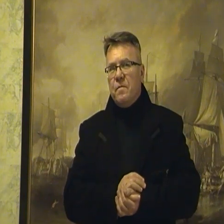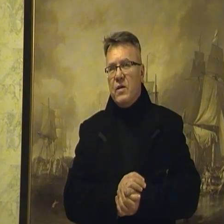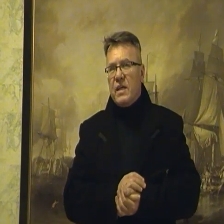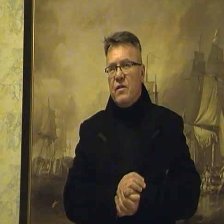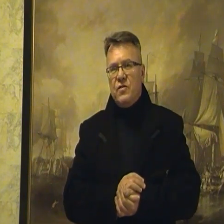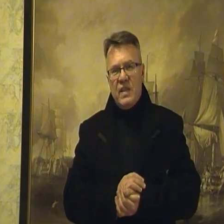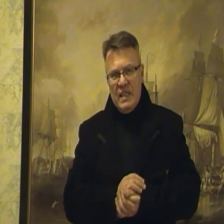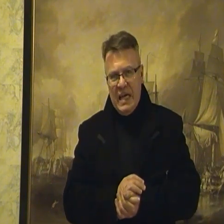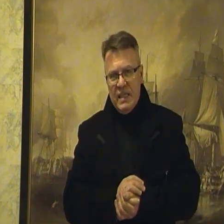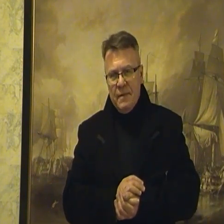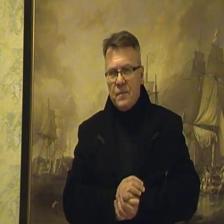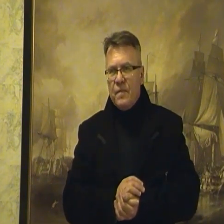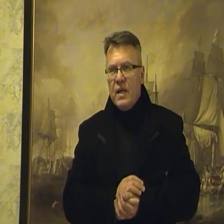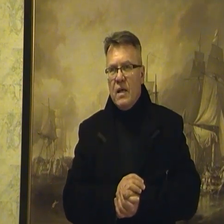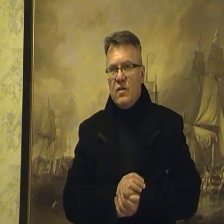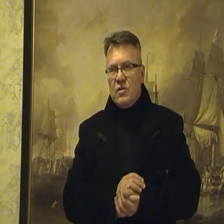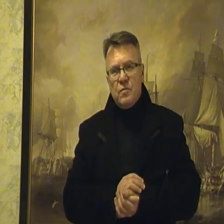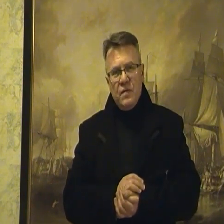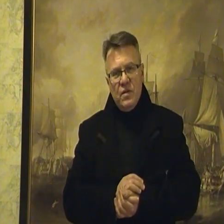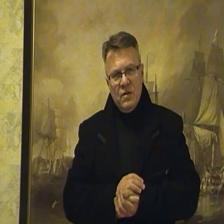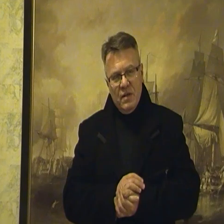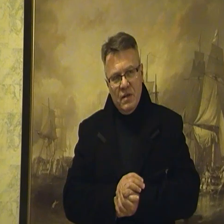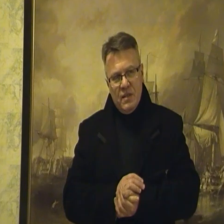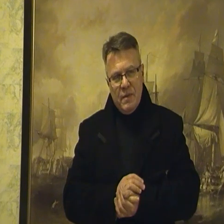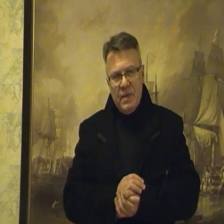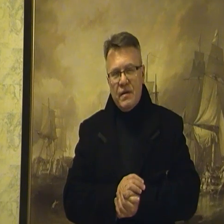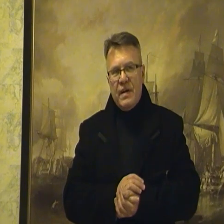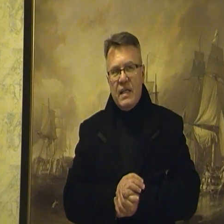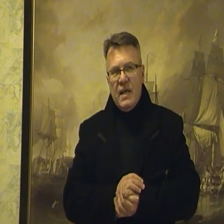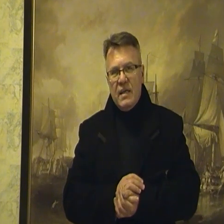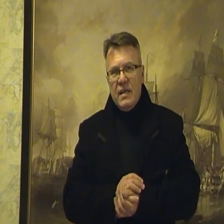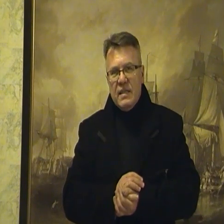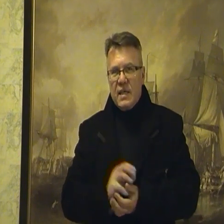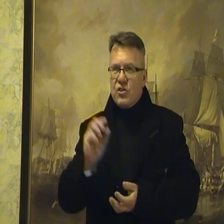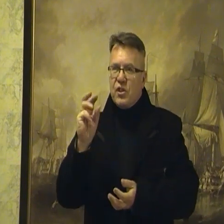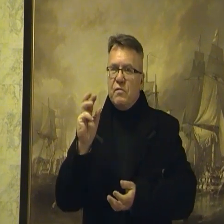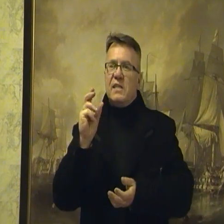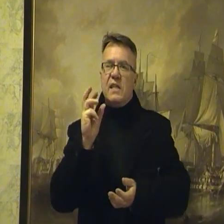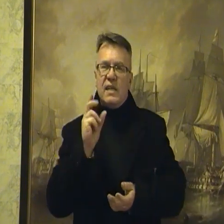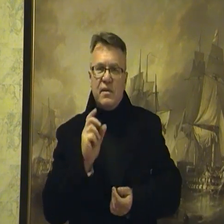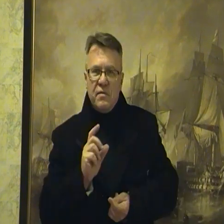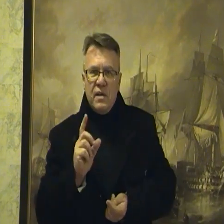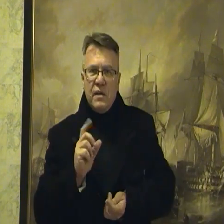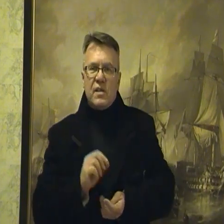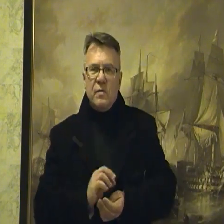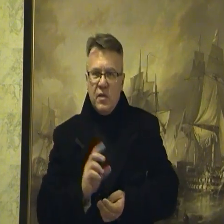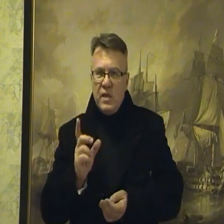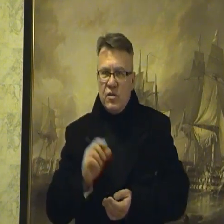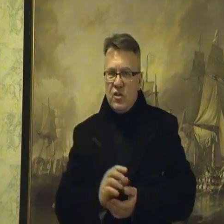mają takie świetne dane. One są odpowiednio spreparowane, ale takie szczegóły zdradzają z kim oni mieli do